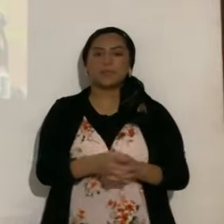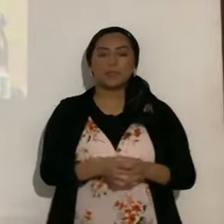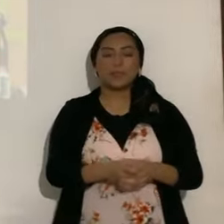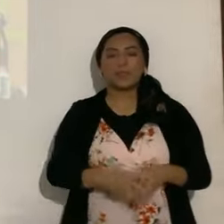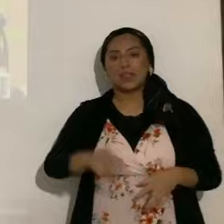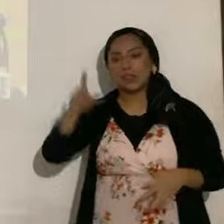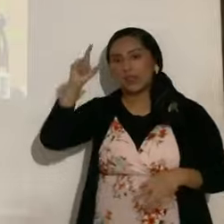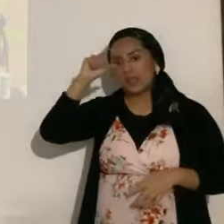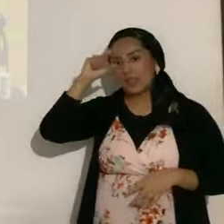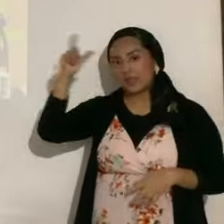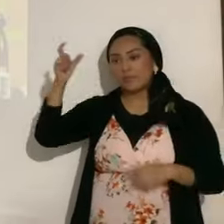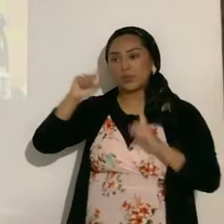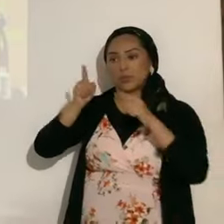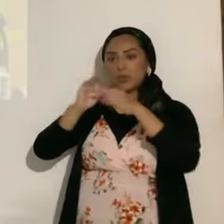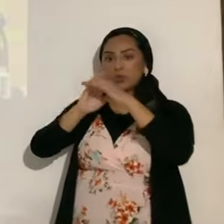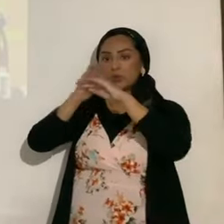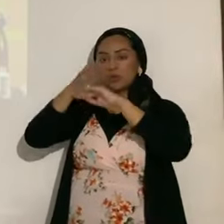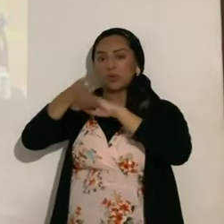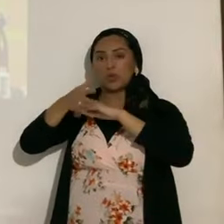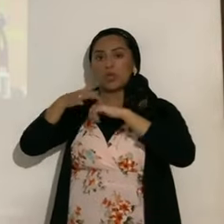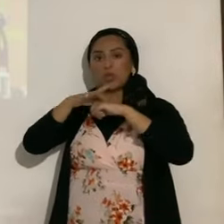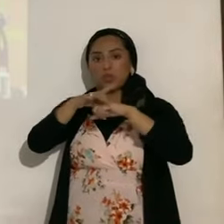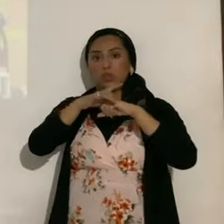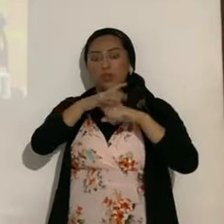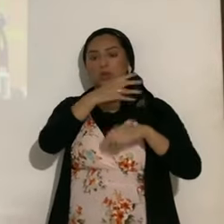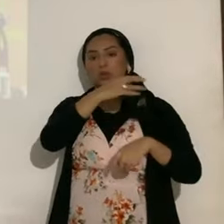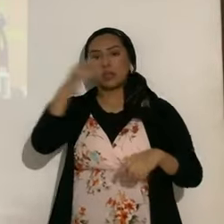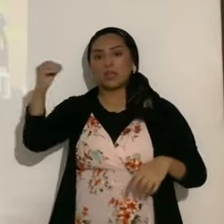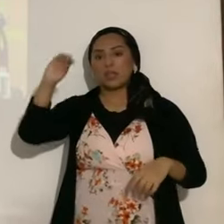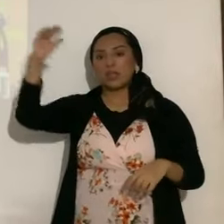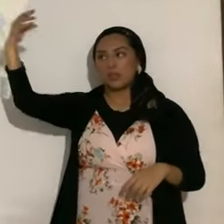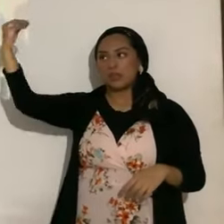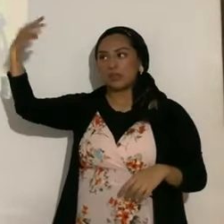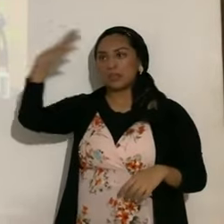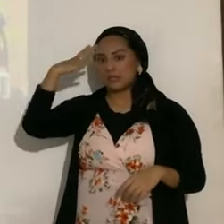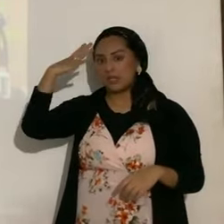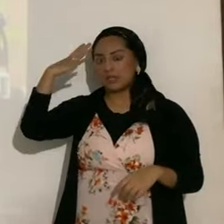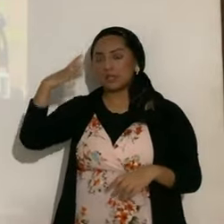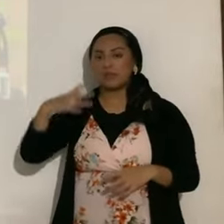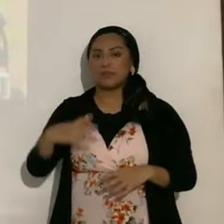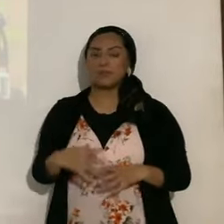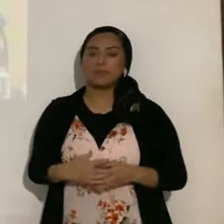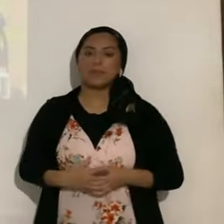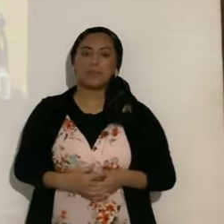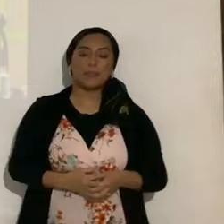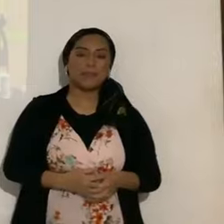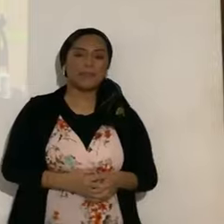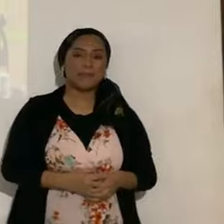pasará entre la Tierra y el Sol. Repito, la luna pasará entre la Tierra y el Sol,